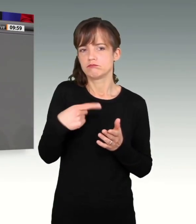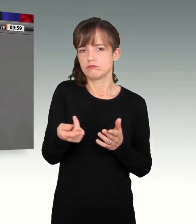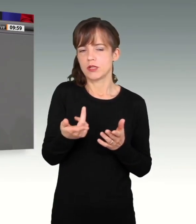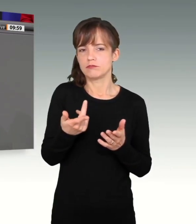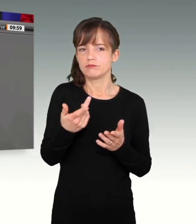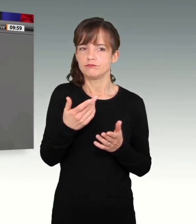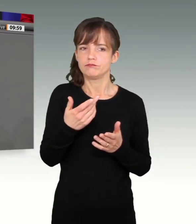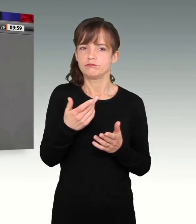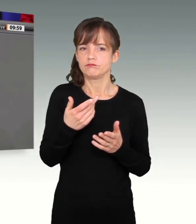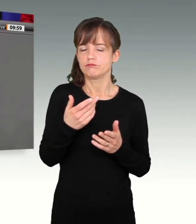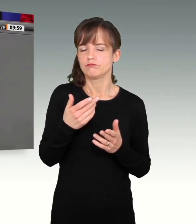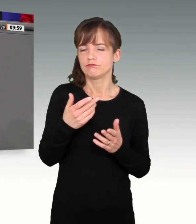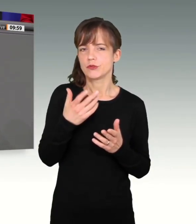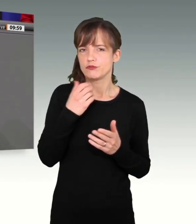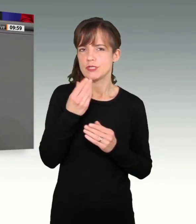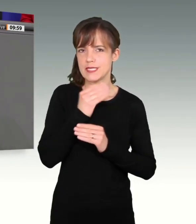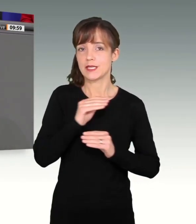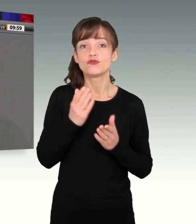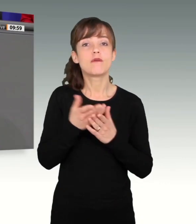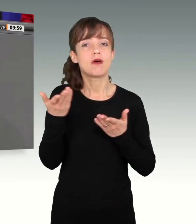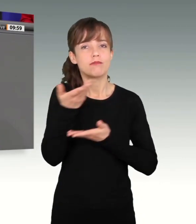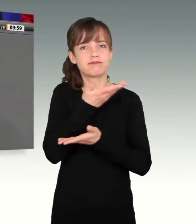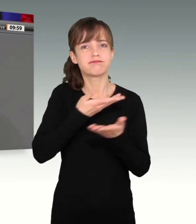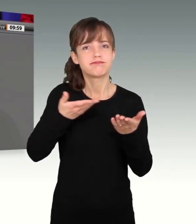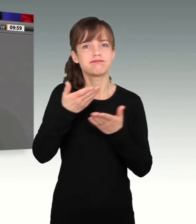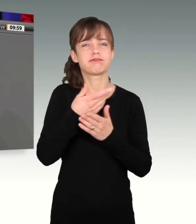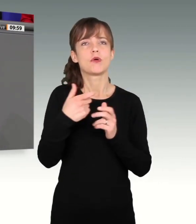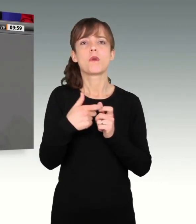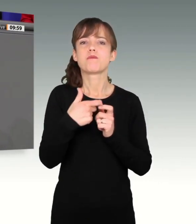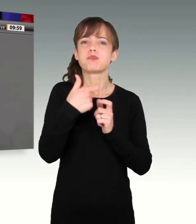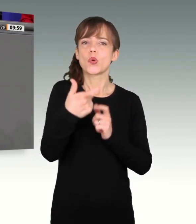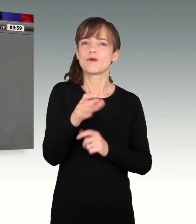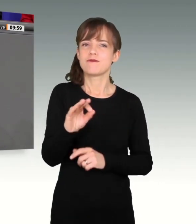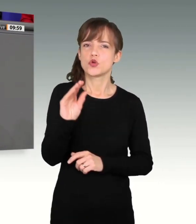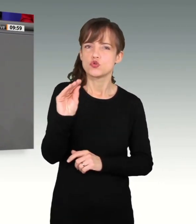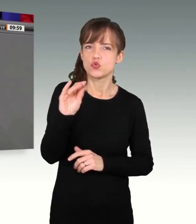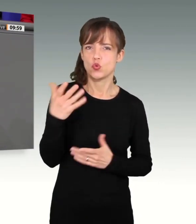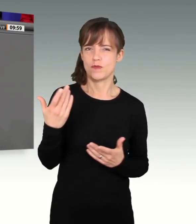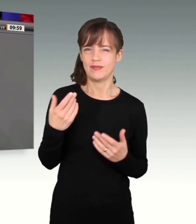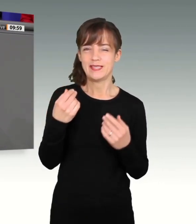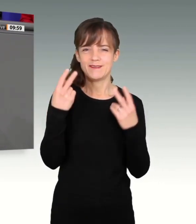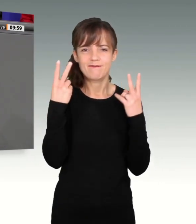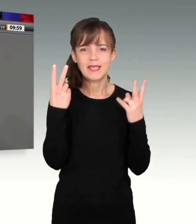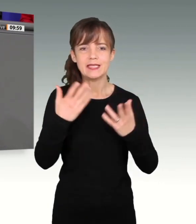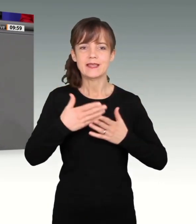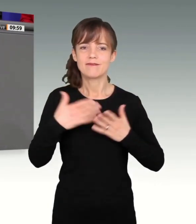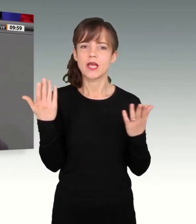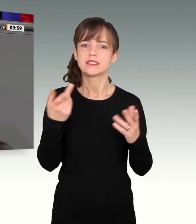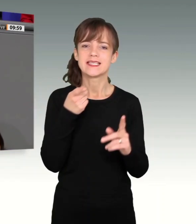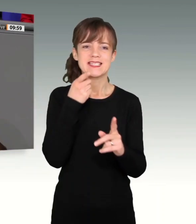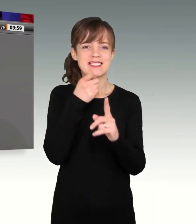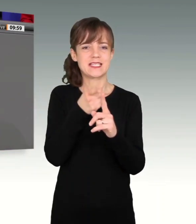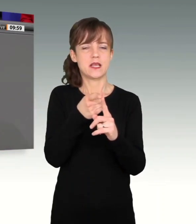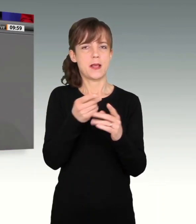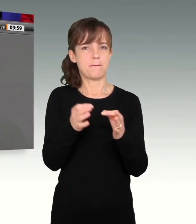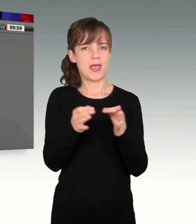möchte ich sagen, es ist hier schon gesprochen worden von den Brücken, die in die Zukunft führen sollen, dass es darum wichtig ist, auch die Zielsetzungen von